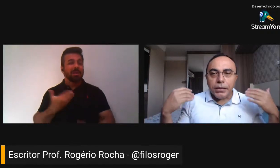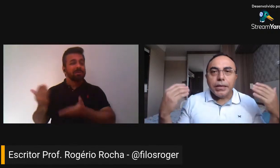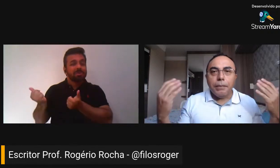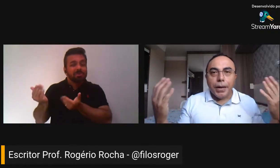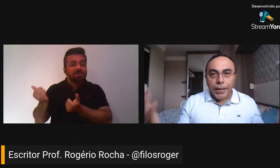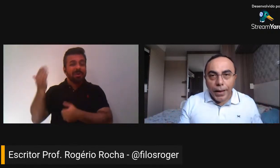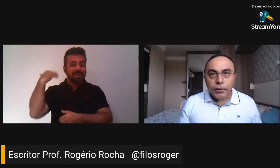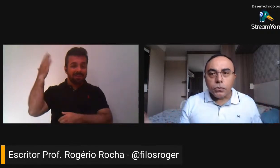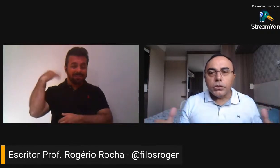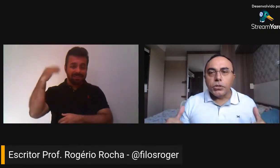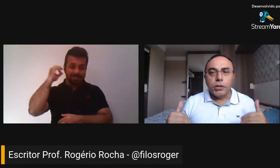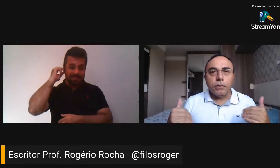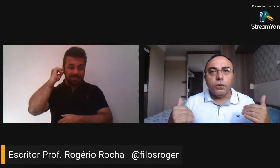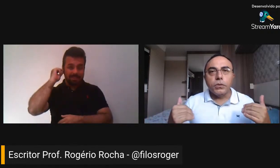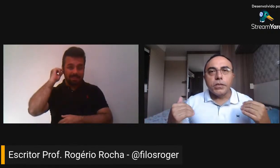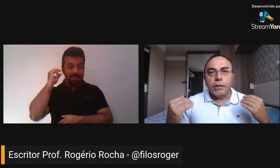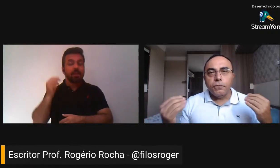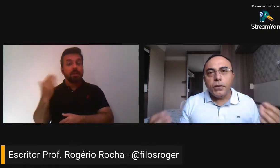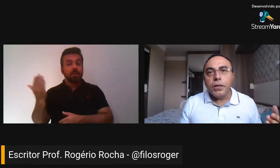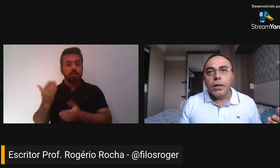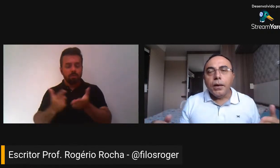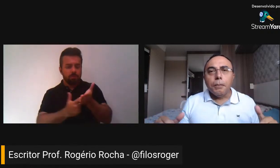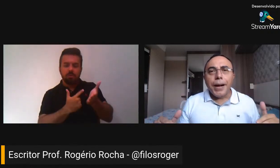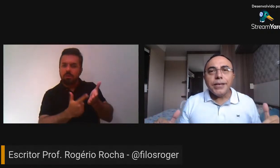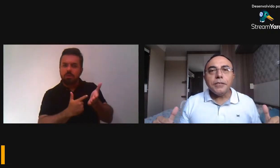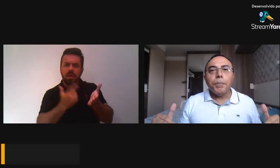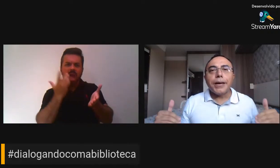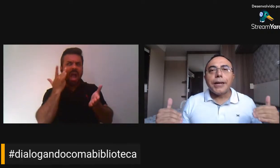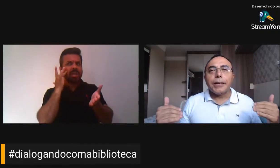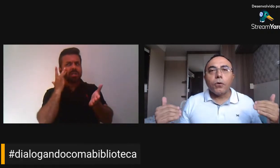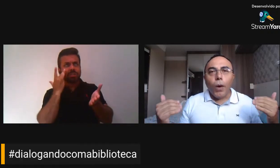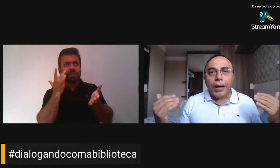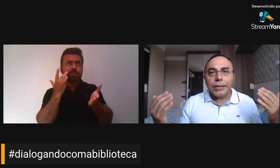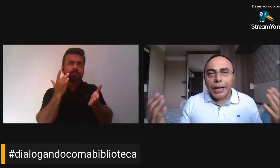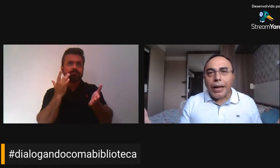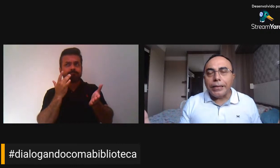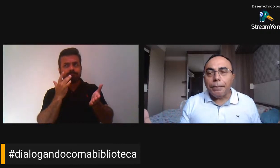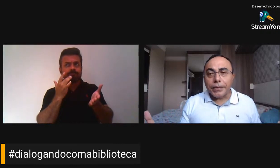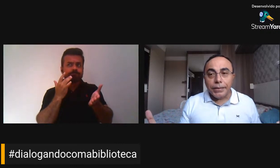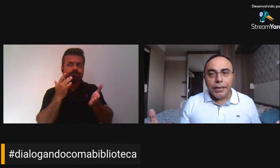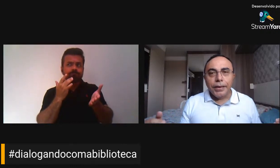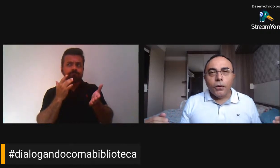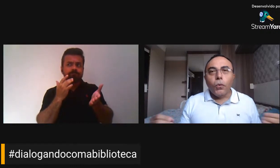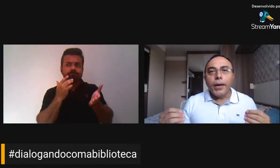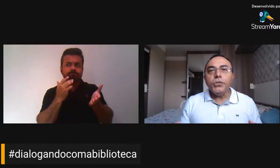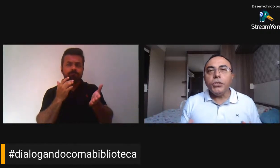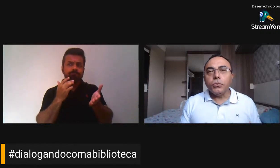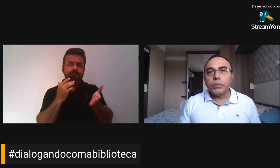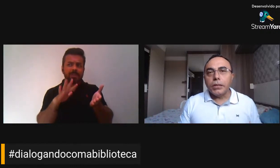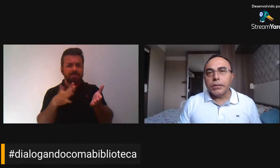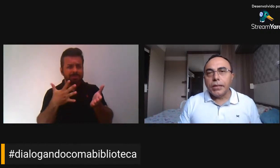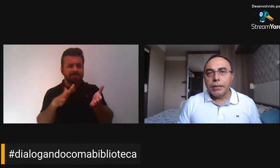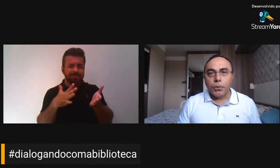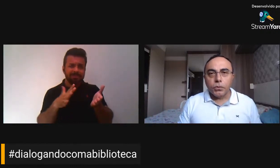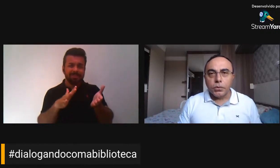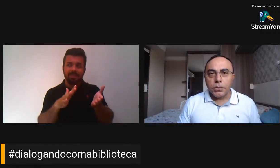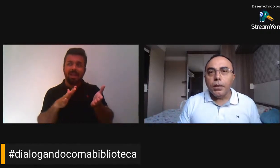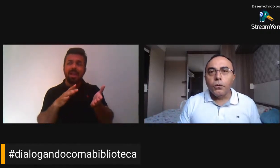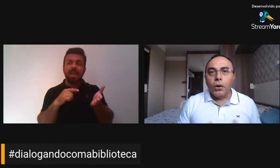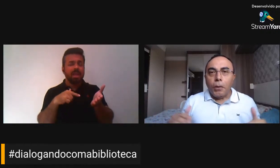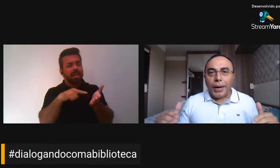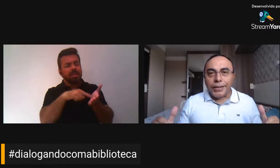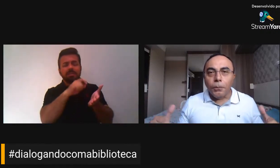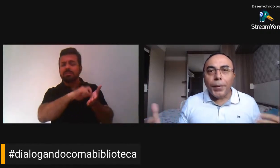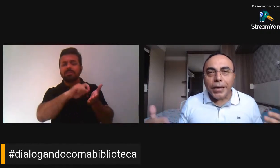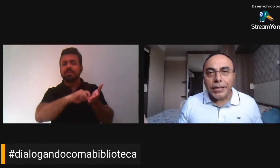muito bem trabalhado, ou seja, eu escrevi mais para guardar, para ter o registro dessa produção,